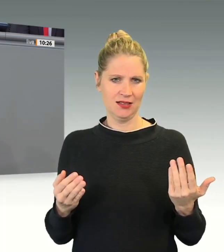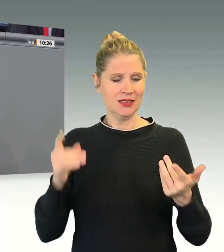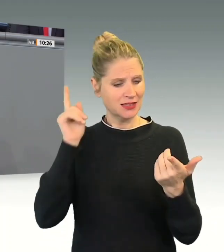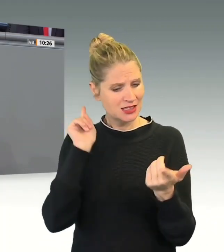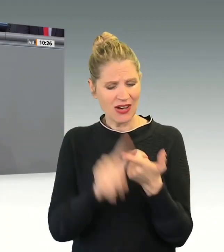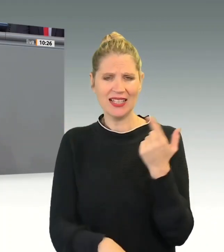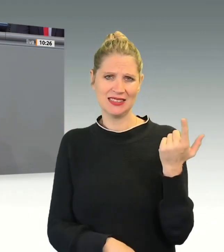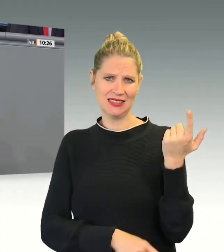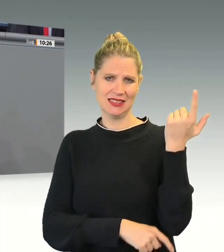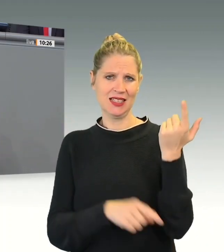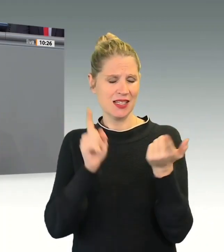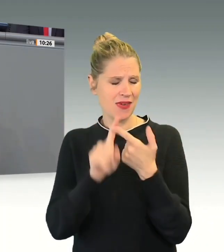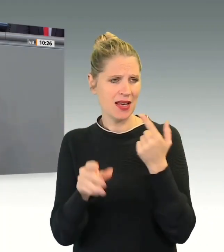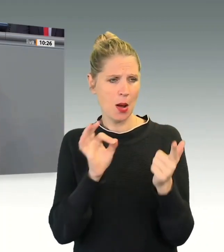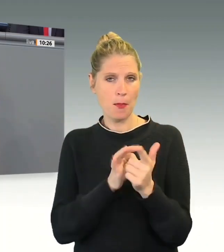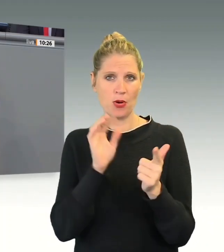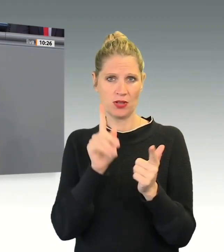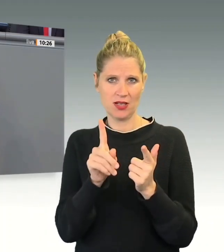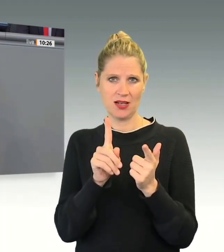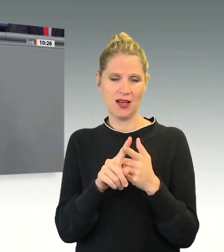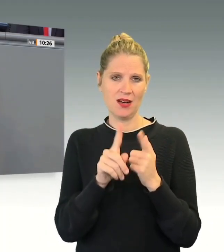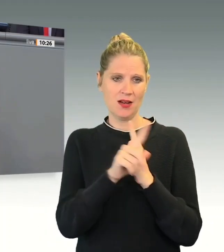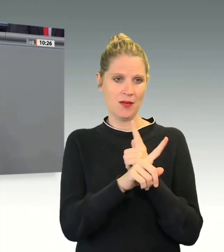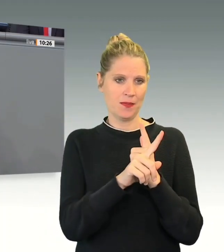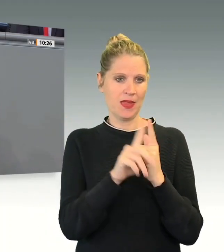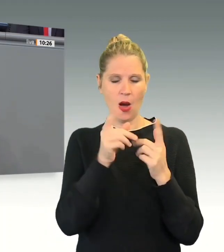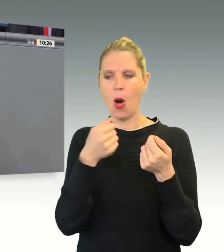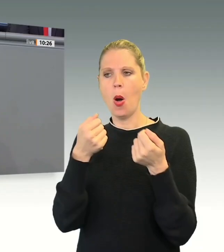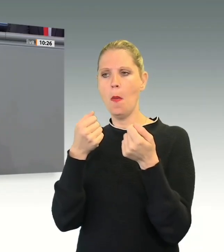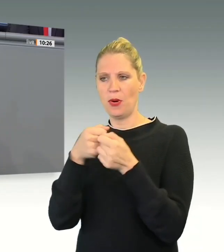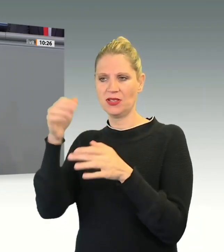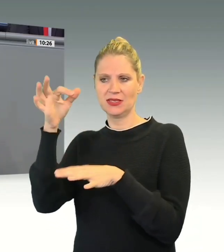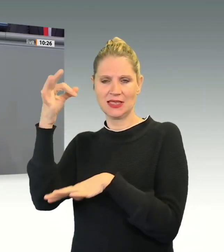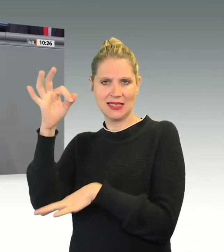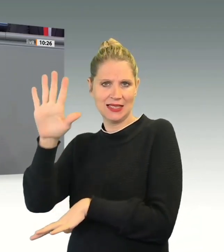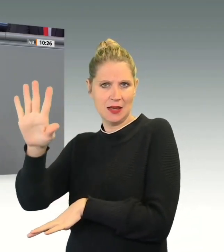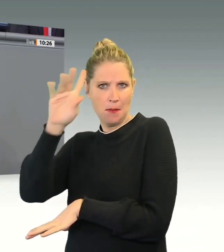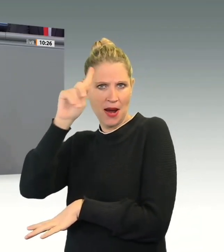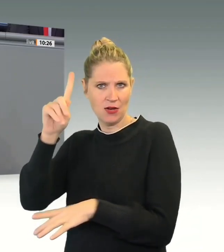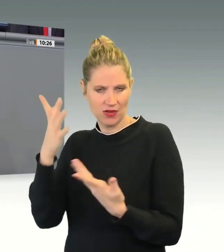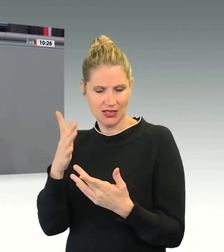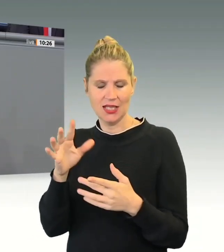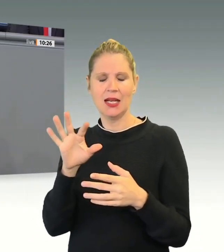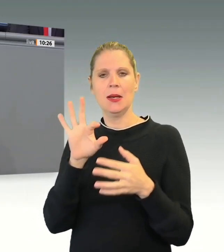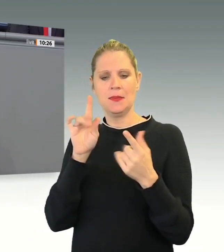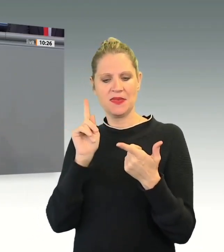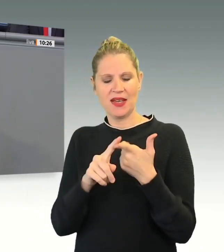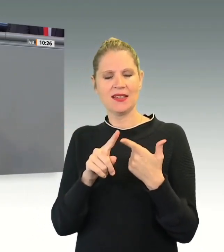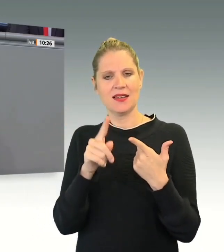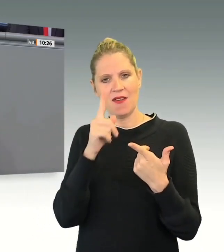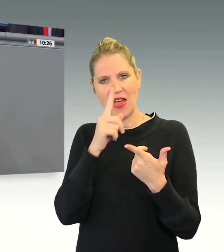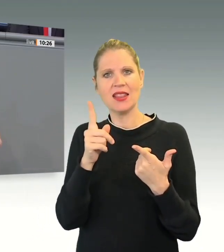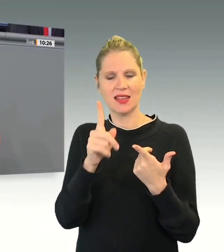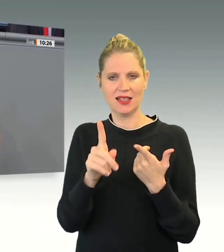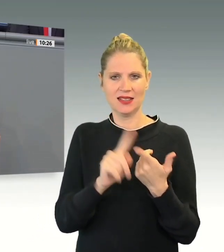Punkt, wenn wir sinnvollerweise, und das ist auch die Position des Bundeskanzlers, weil er dazu verstandesmäßig in der Lage ist, den